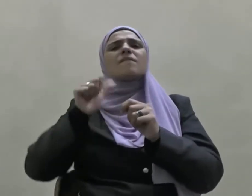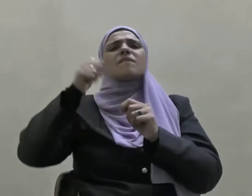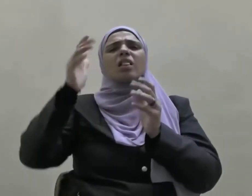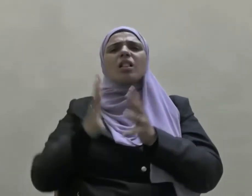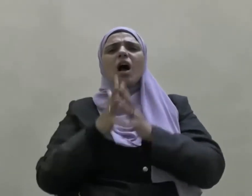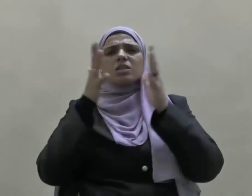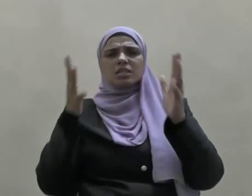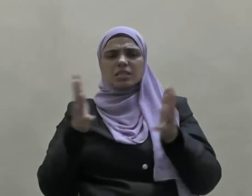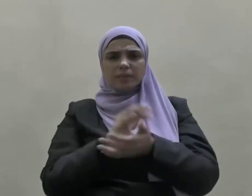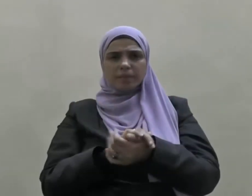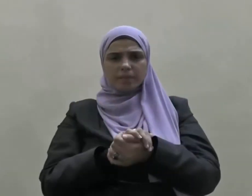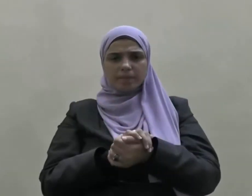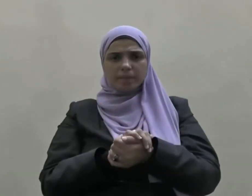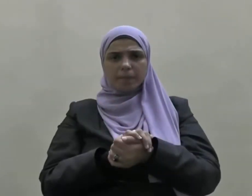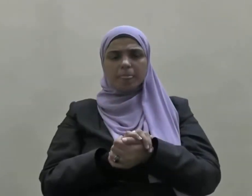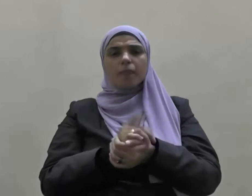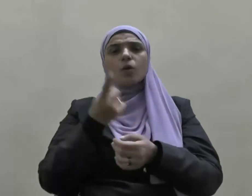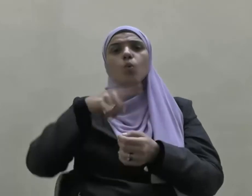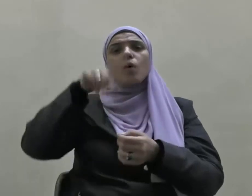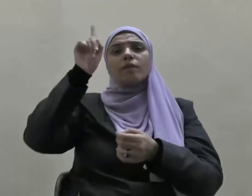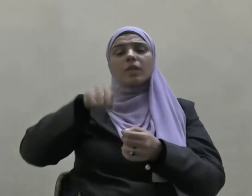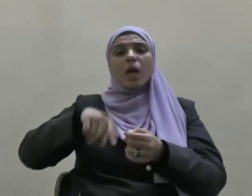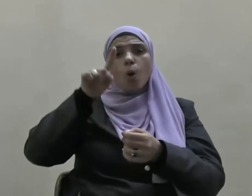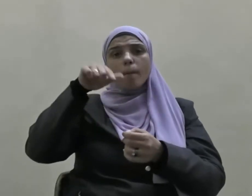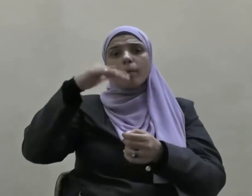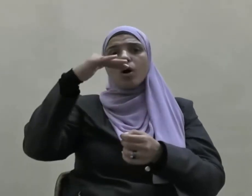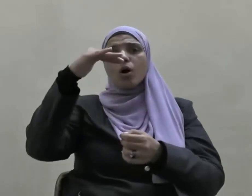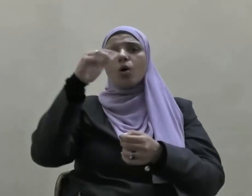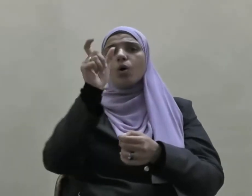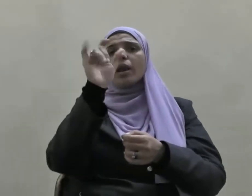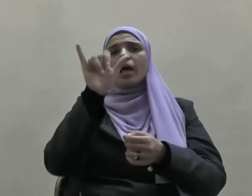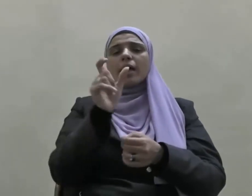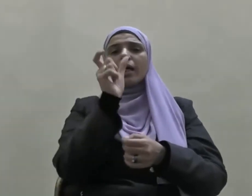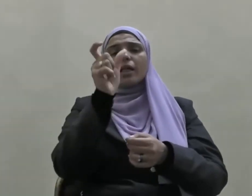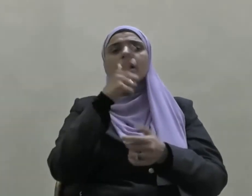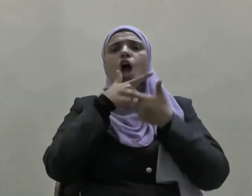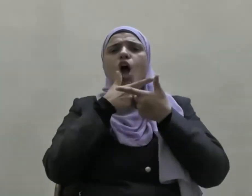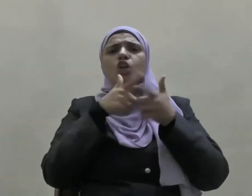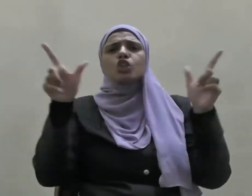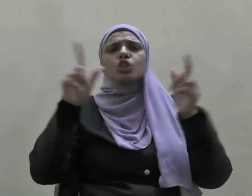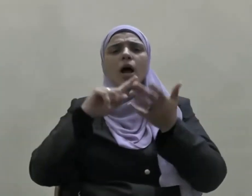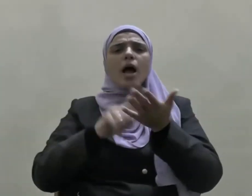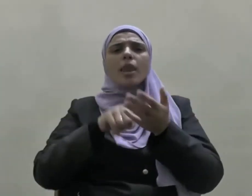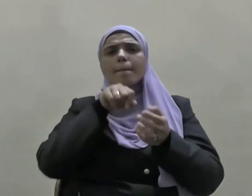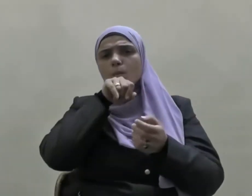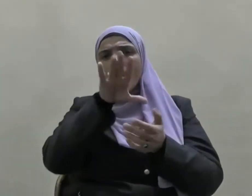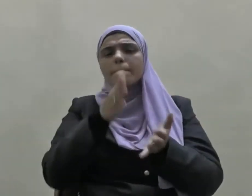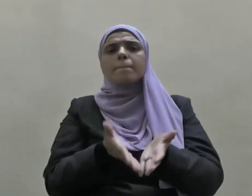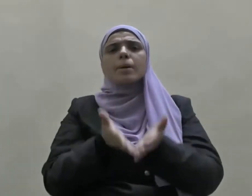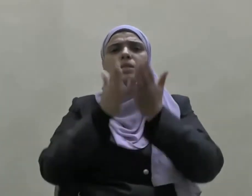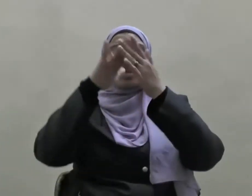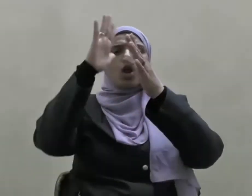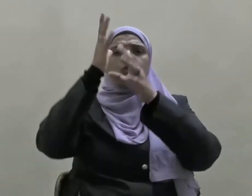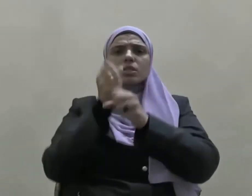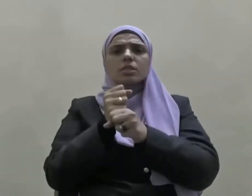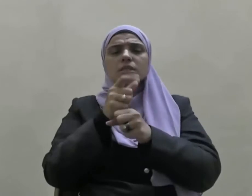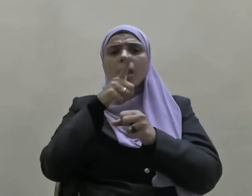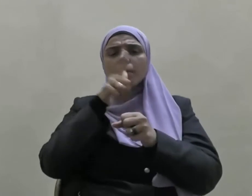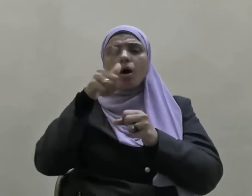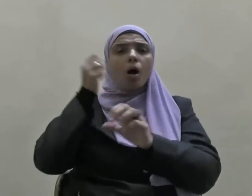فضل عظيم وفي يوم حنين حين أشع أن النبي صلى الله عليه وسلم